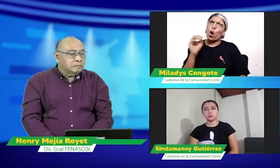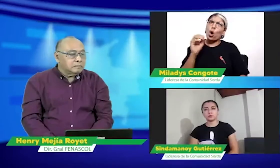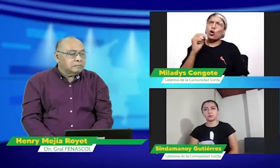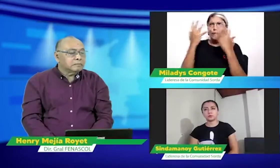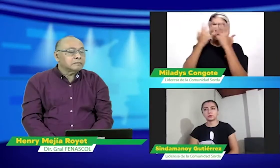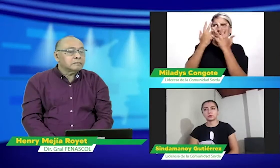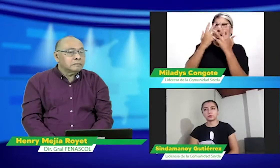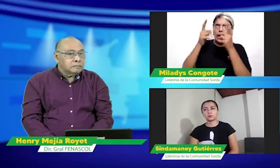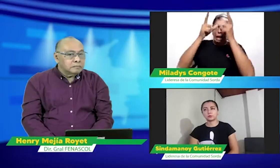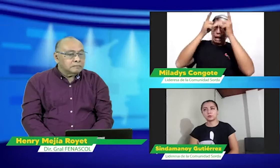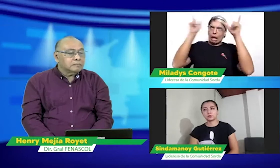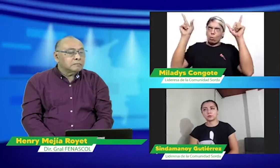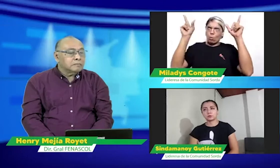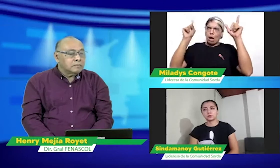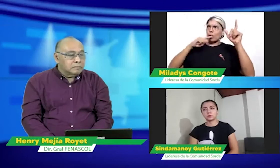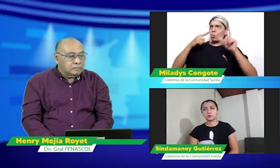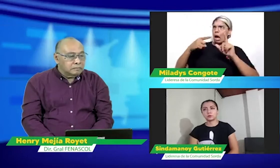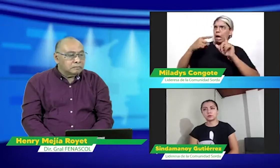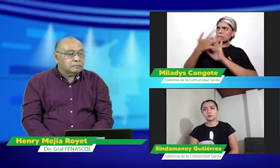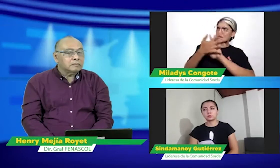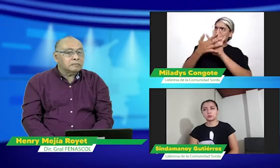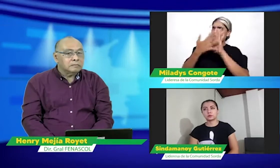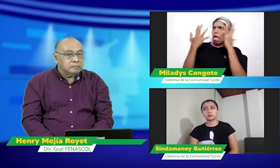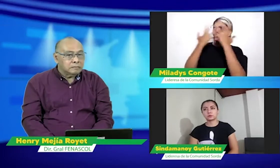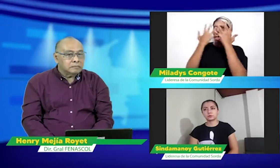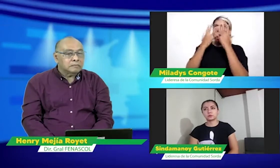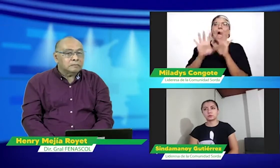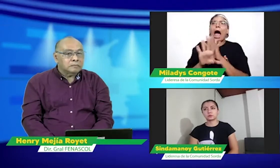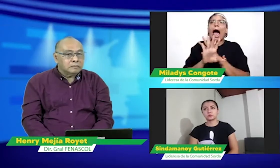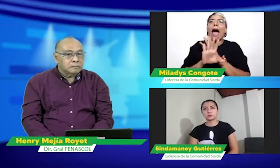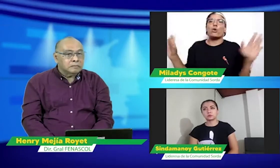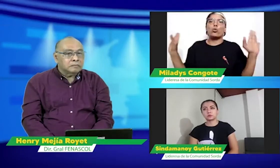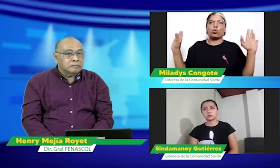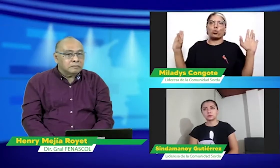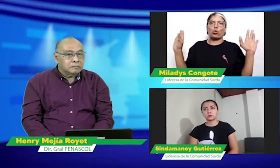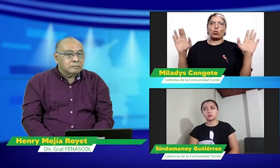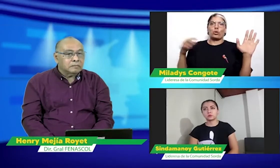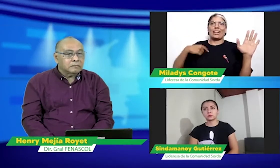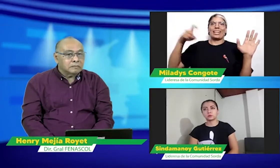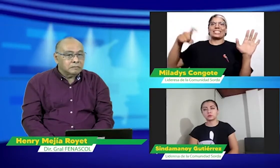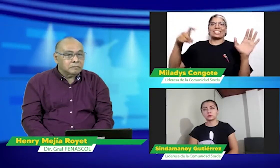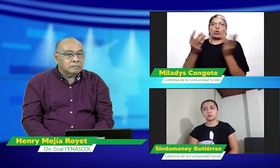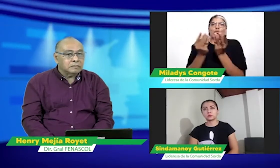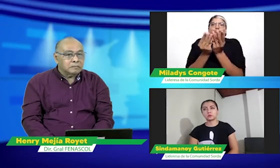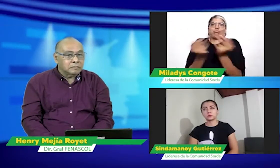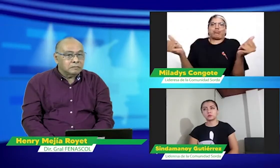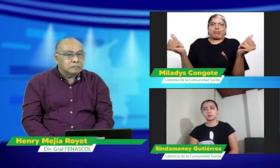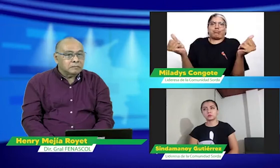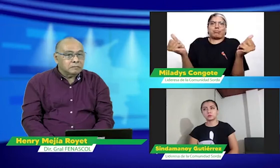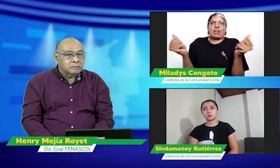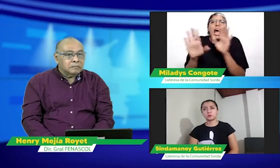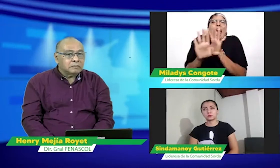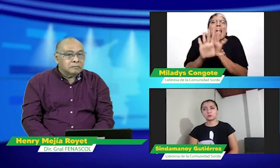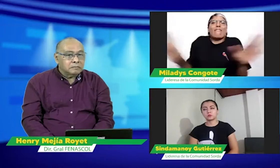reconozcan como personas sordas y no sordomudos, no van a saber si es lenguaje o lengua, queremos acabar con eso, queremos